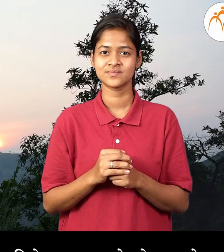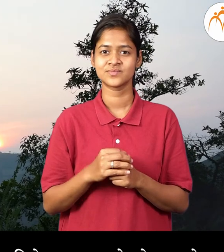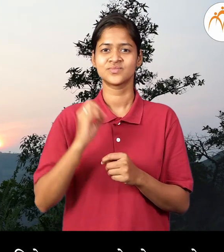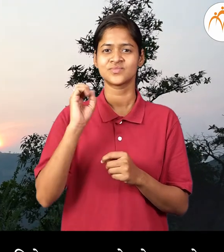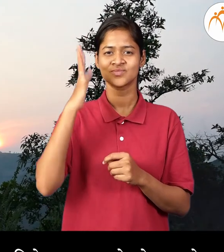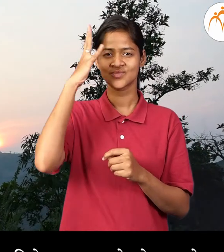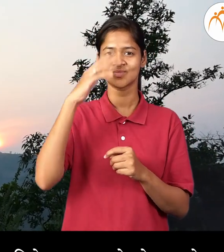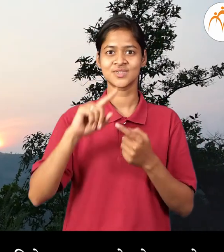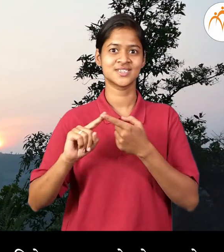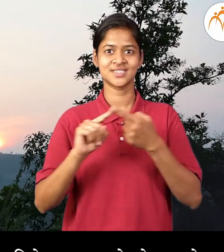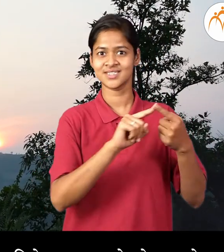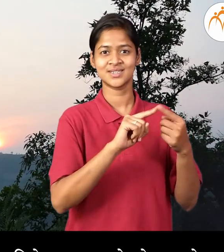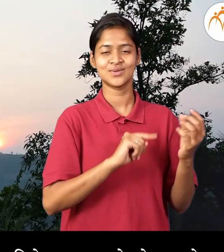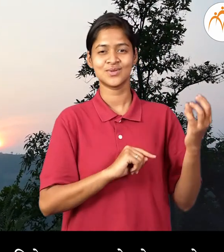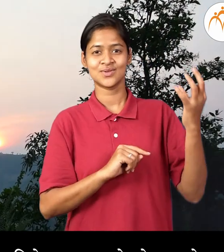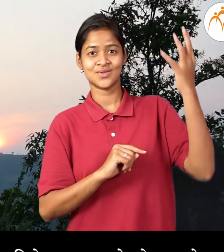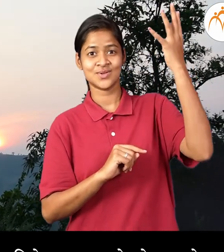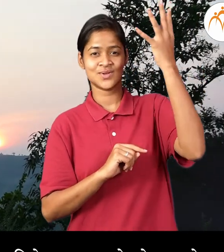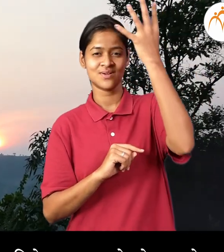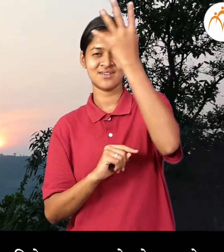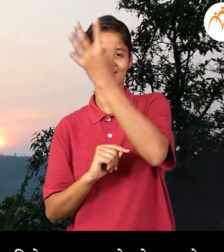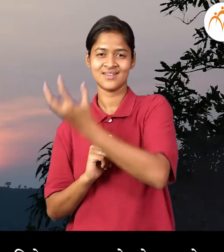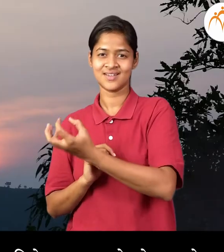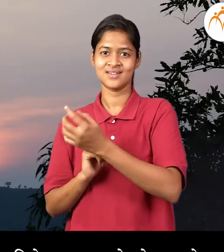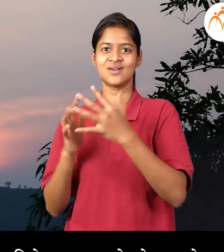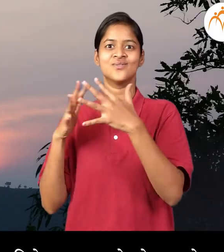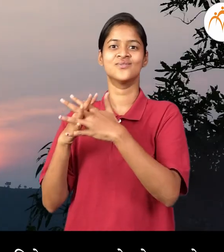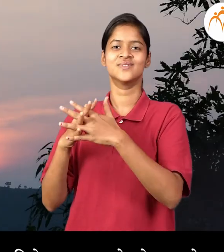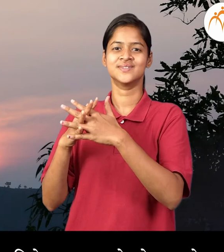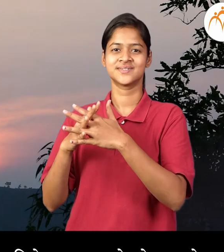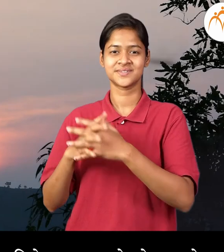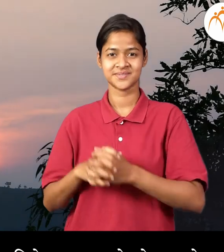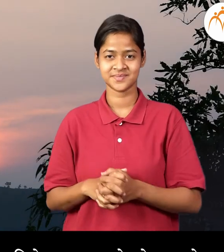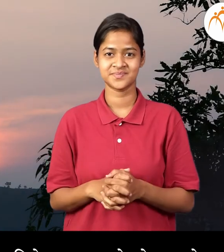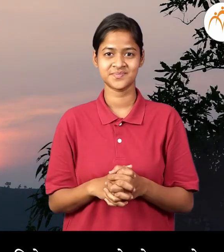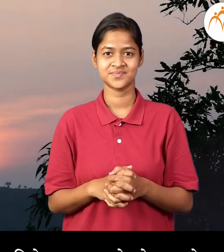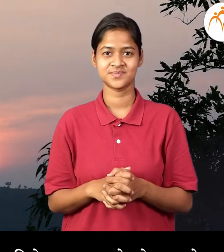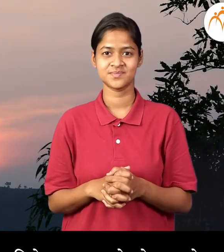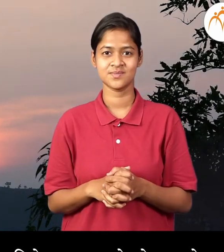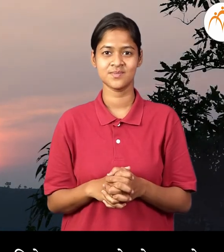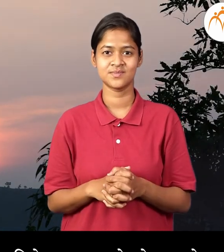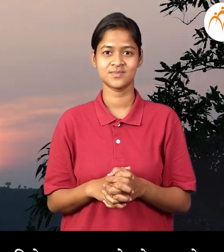सूरिय, पूर्व दिशेला उगवतो, और पश्यम दिशेला मावळतो, हे कलले?